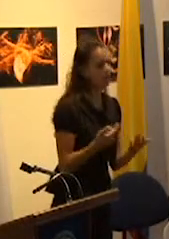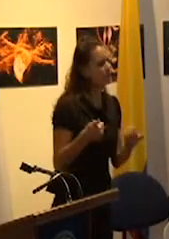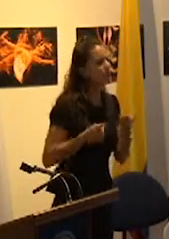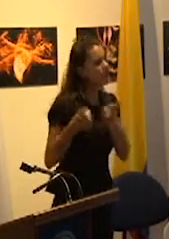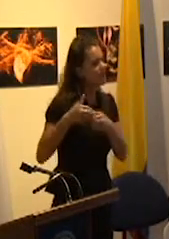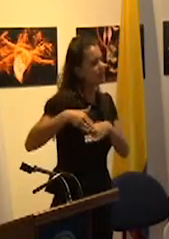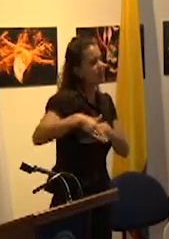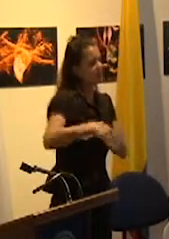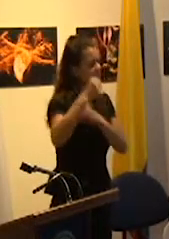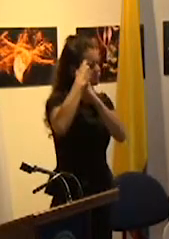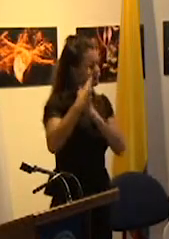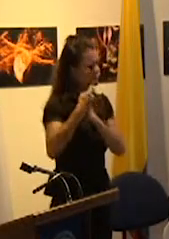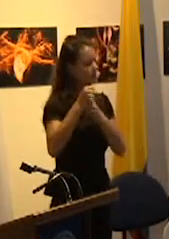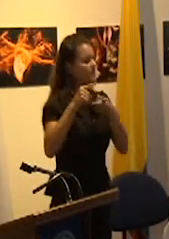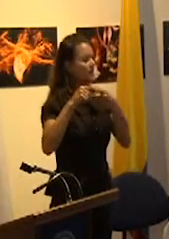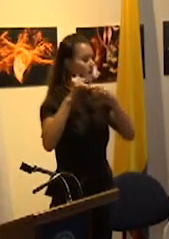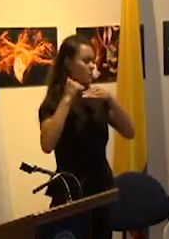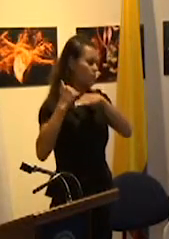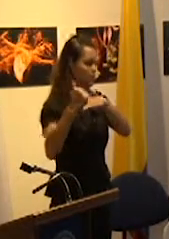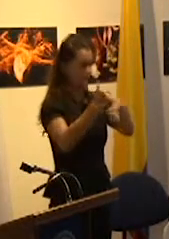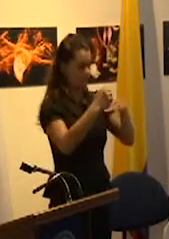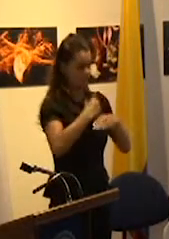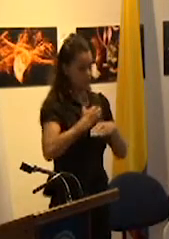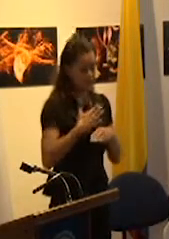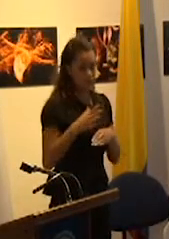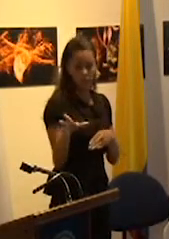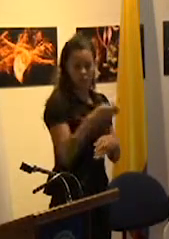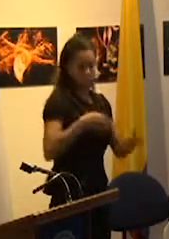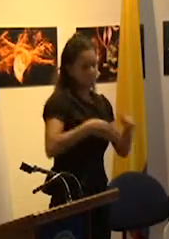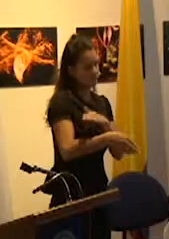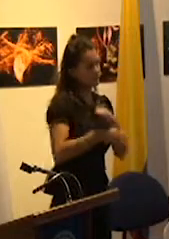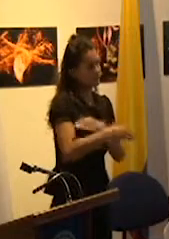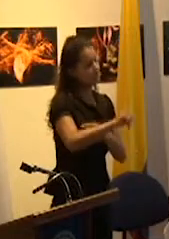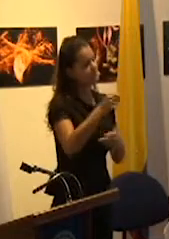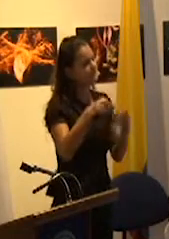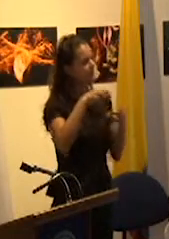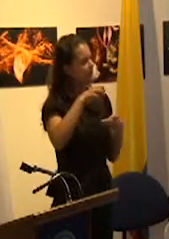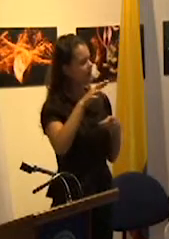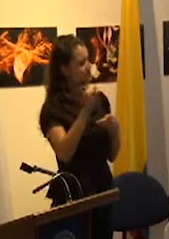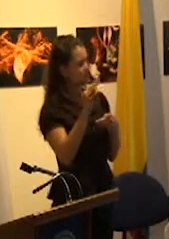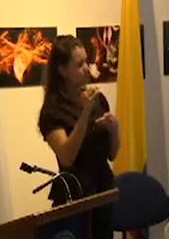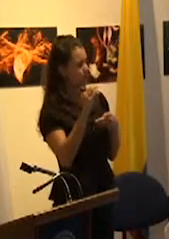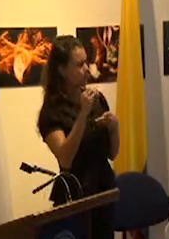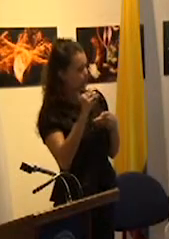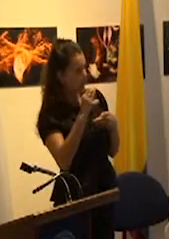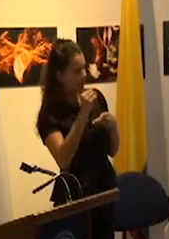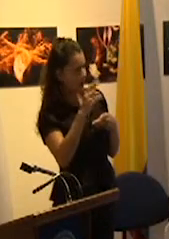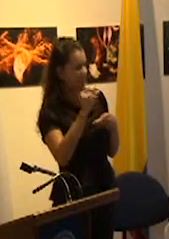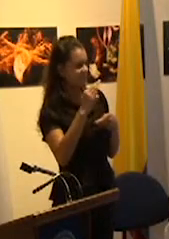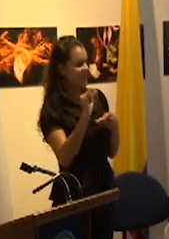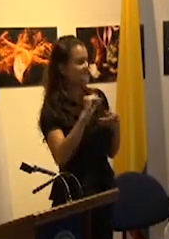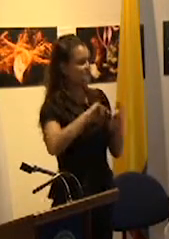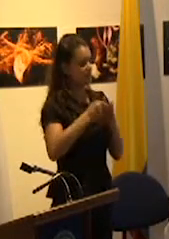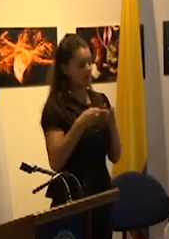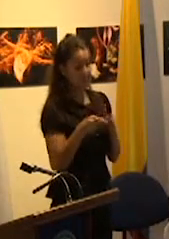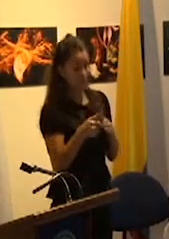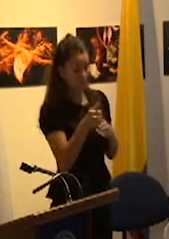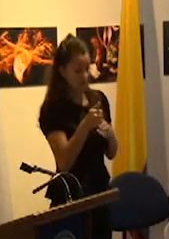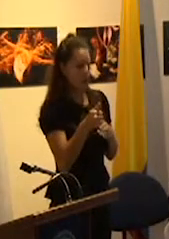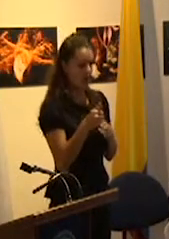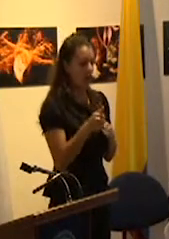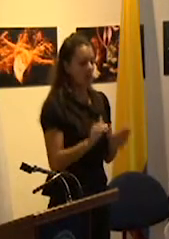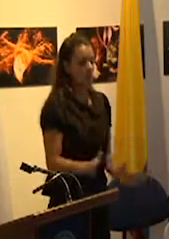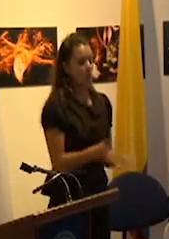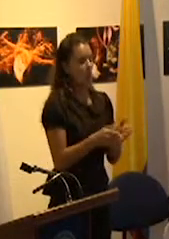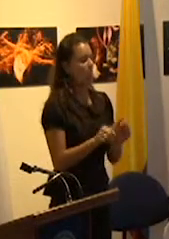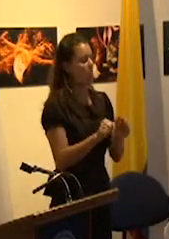de oportunidades todos tienen acceso y la meritocracia en función del mérito llegarán a